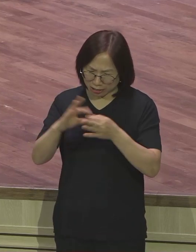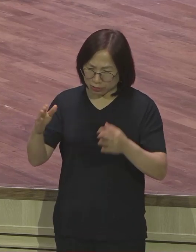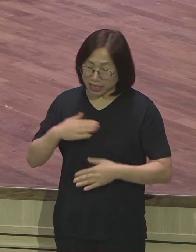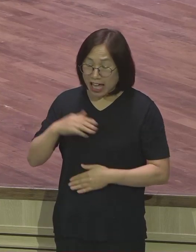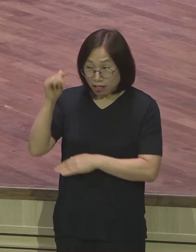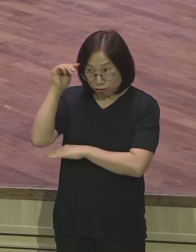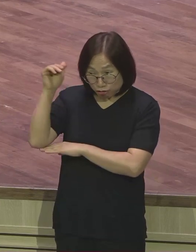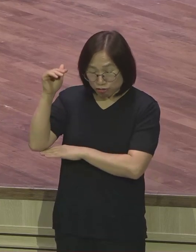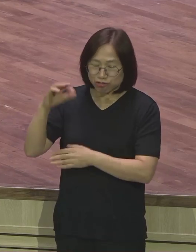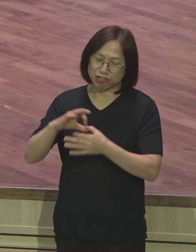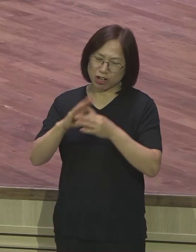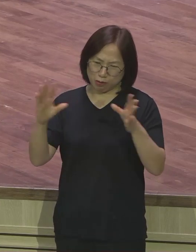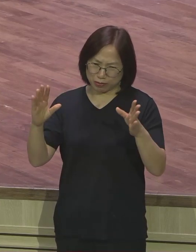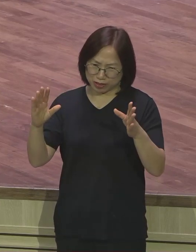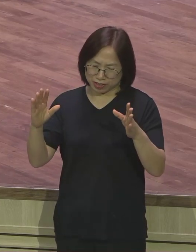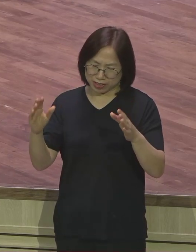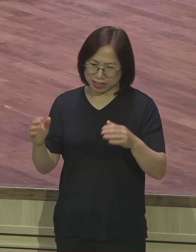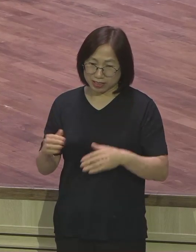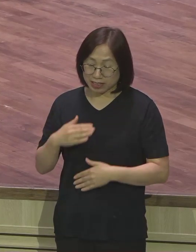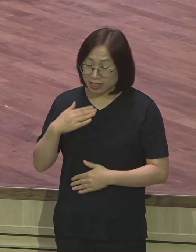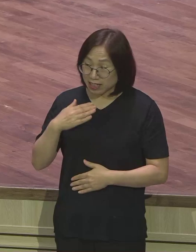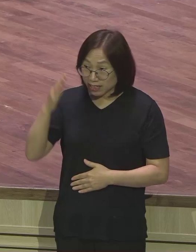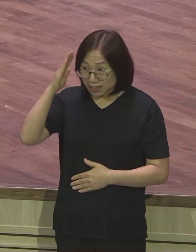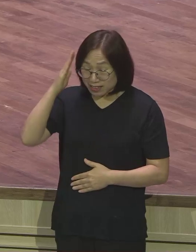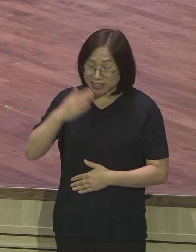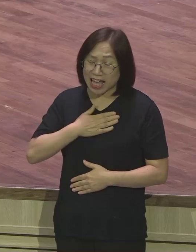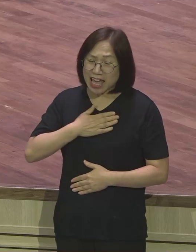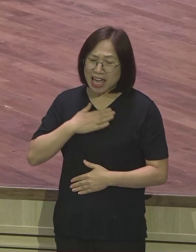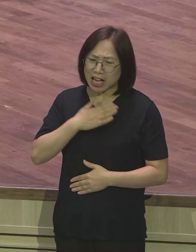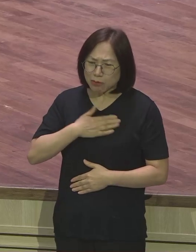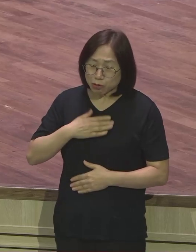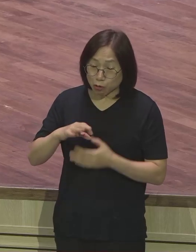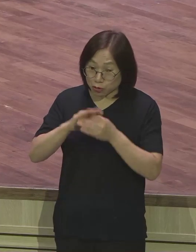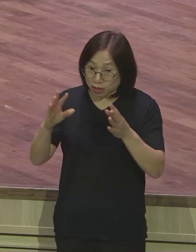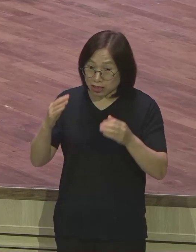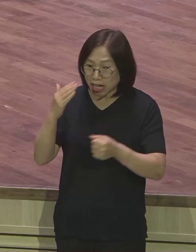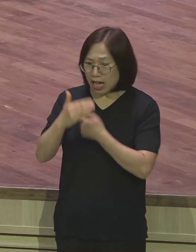내 감정과 상관없이 하나님이 말씀이 이끄는 대로